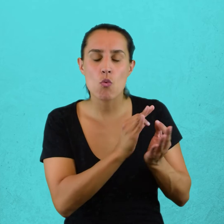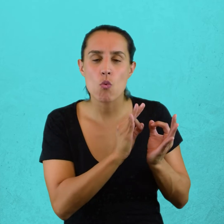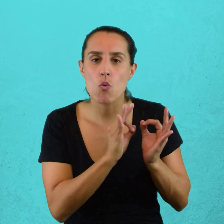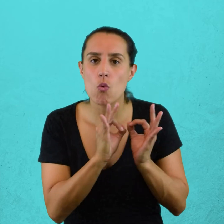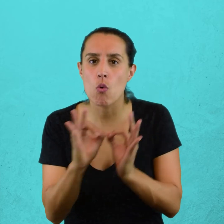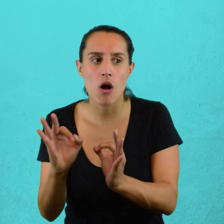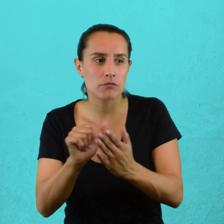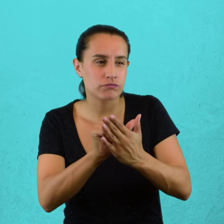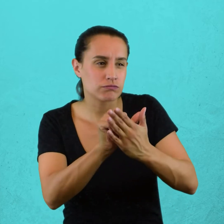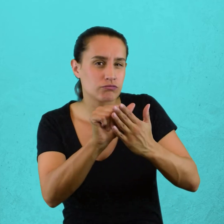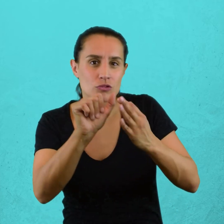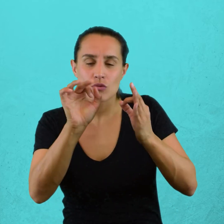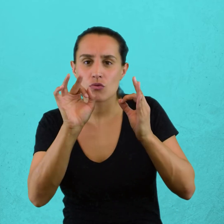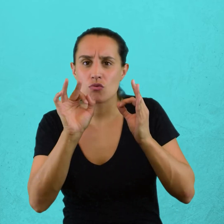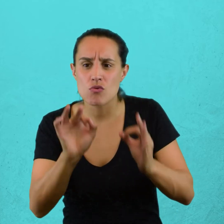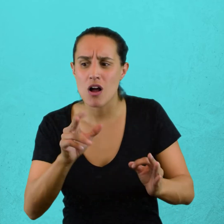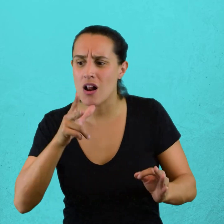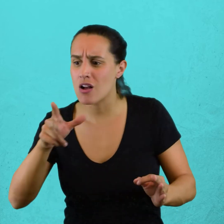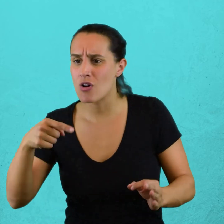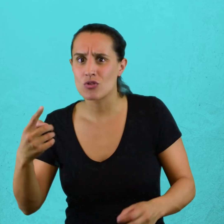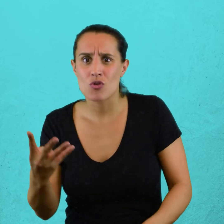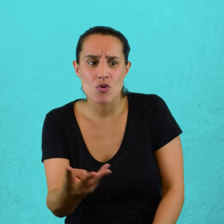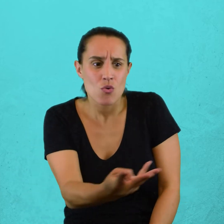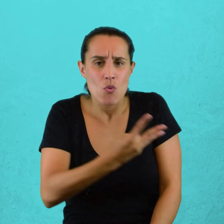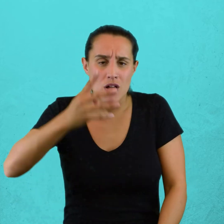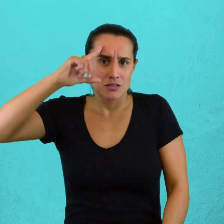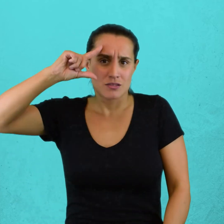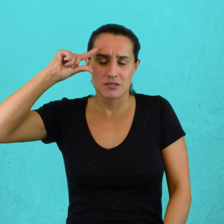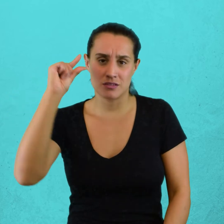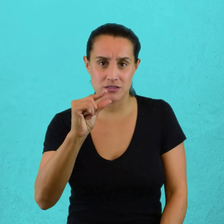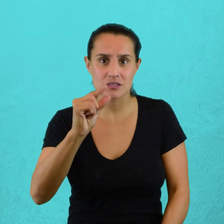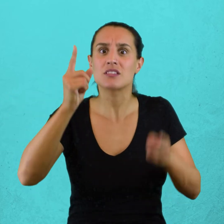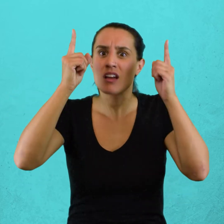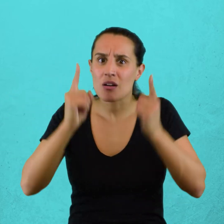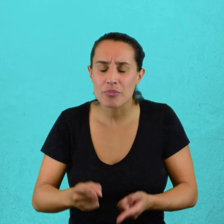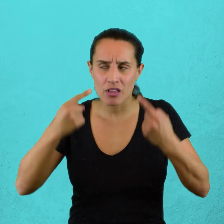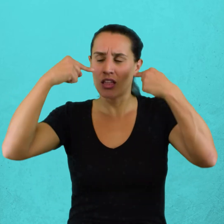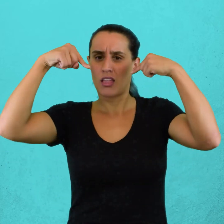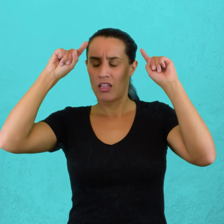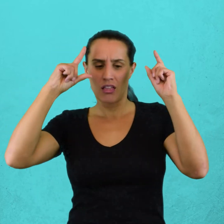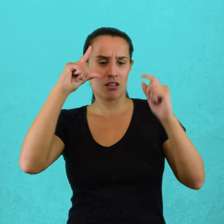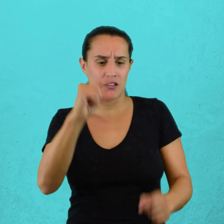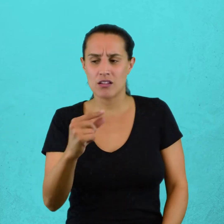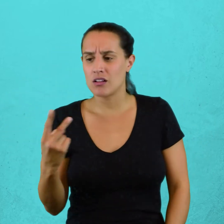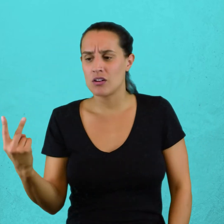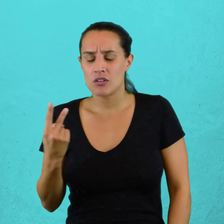Más por encima de su inmensa amargura, quedaba Masini y Berta, gran compasión por sus cuatro hijos.